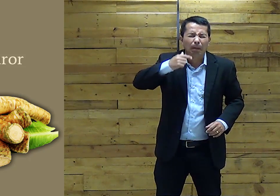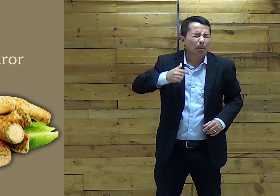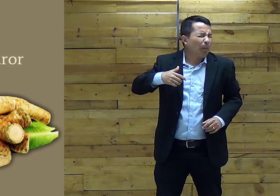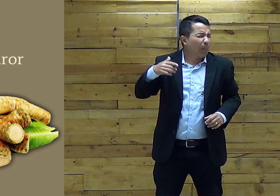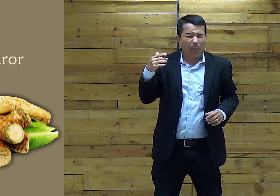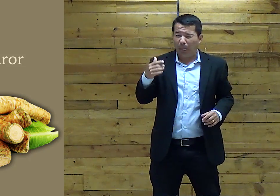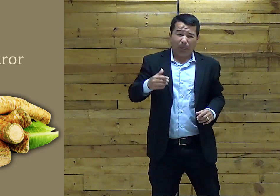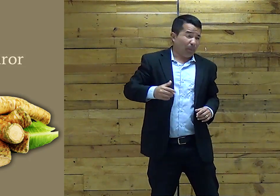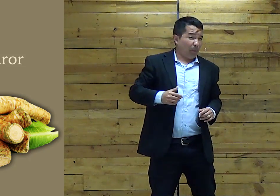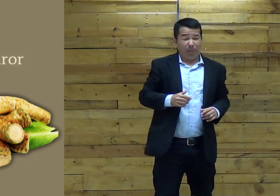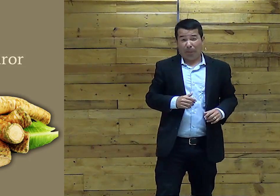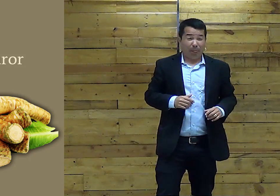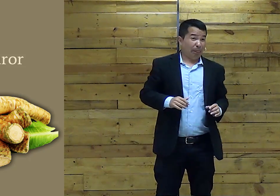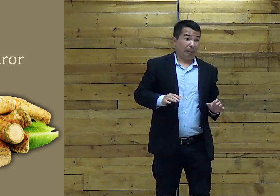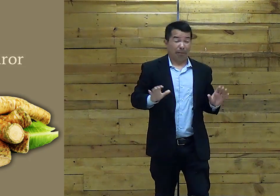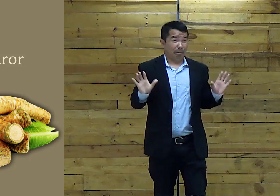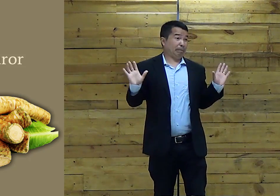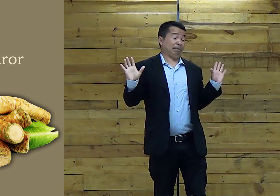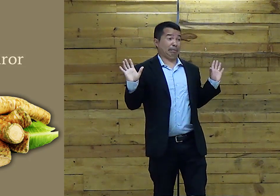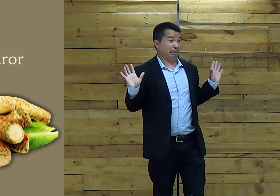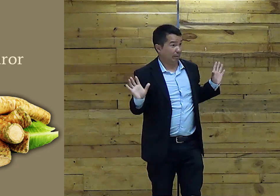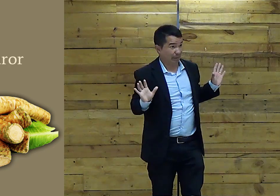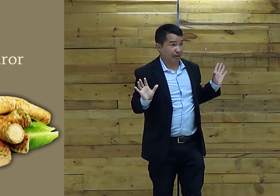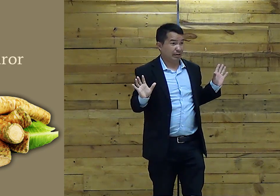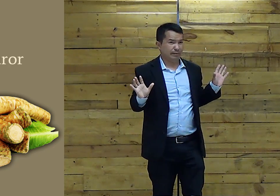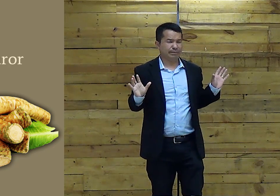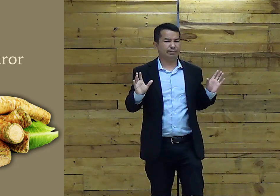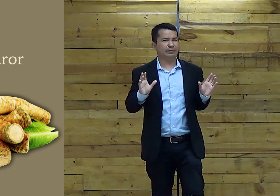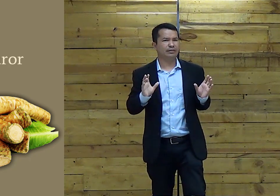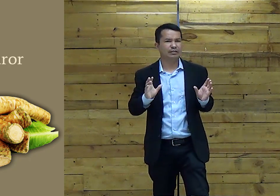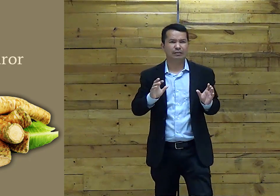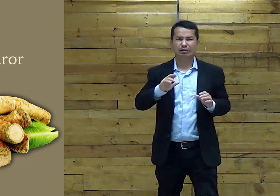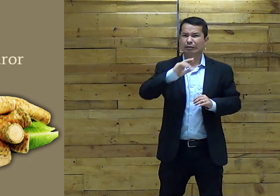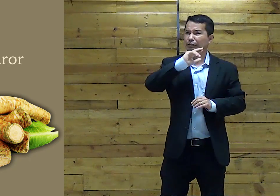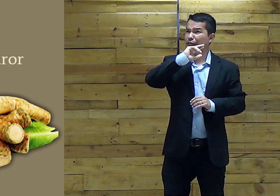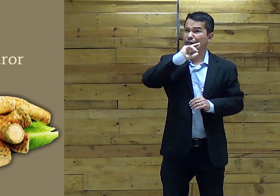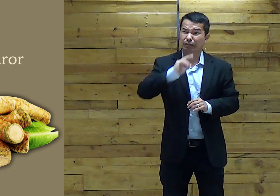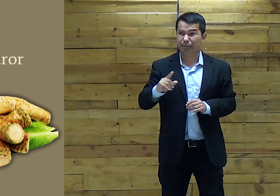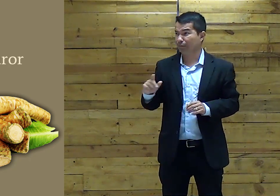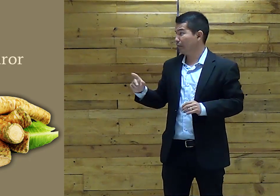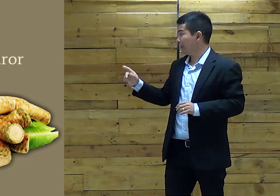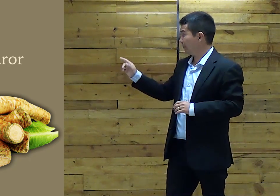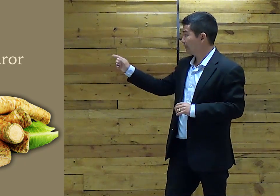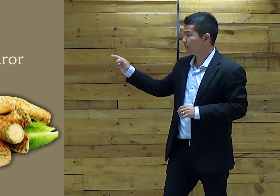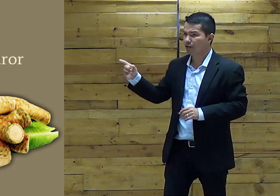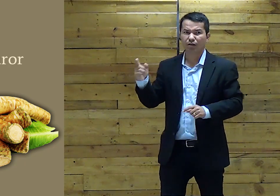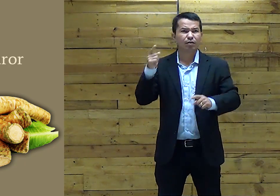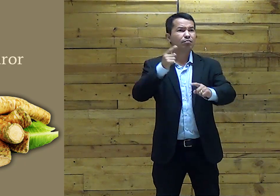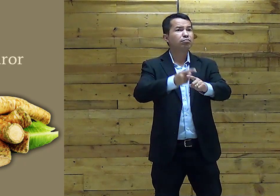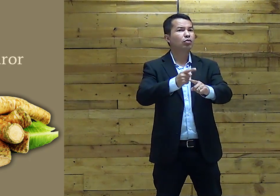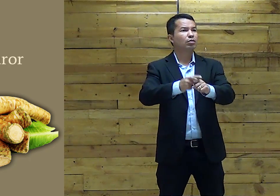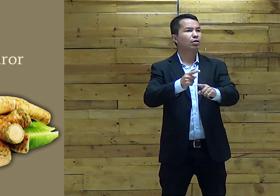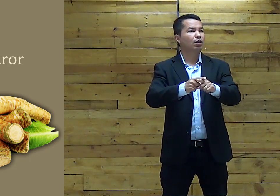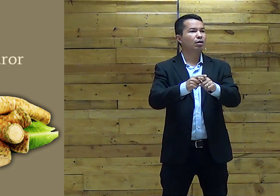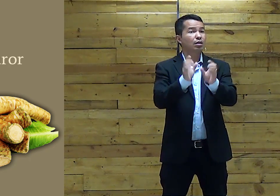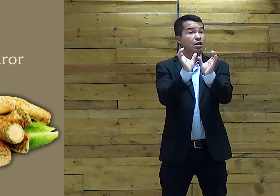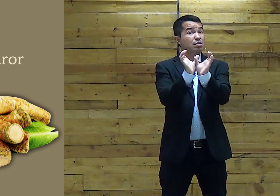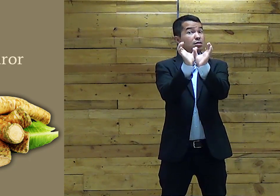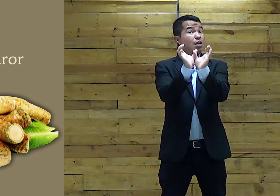Sabe Que é isso É algo bem Azedo Assim Antigo É algo diferente Uma coisa bem diferente